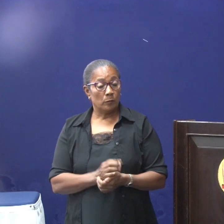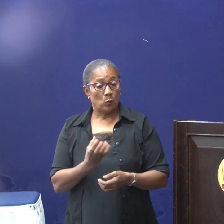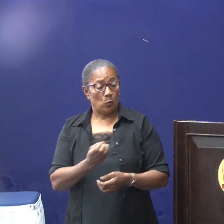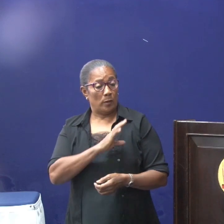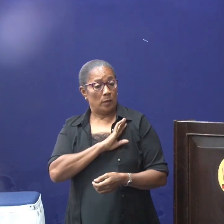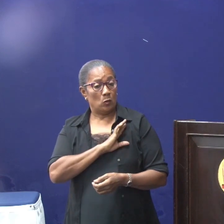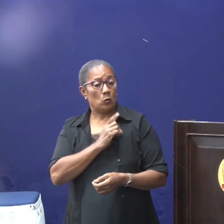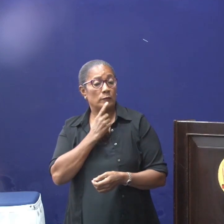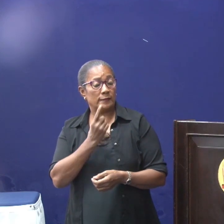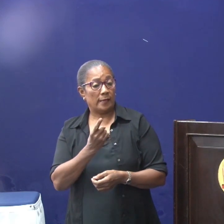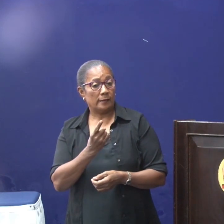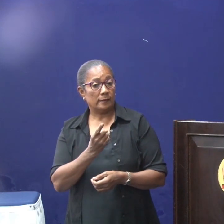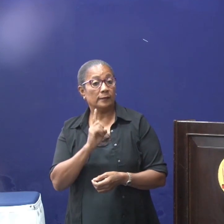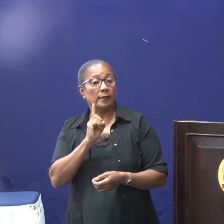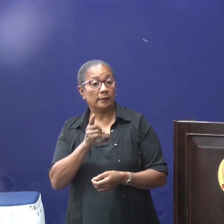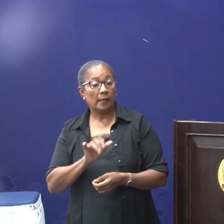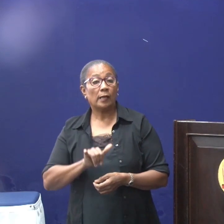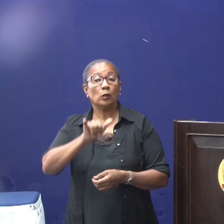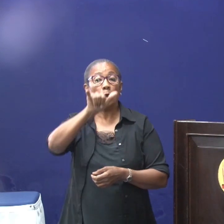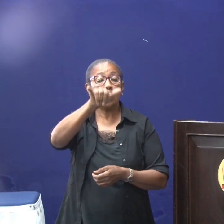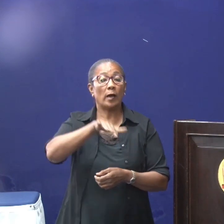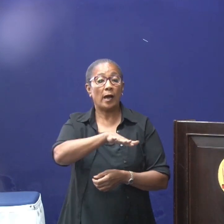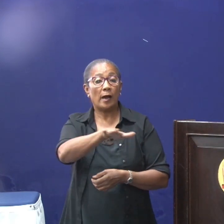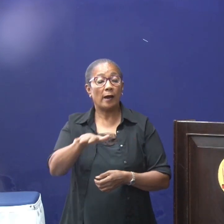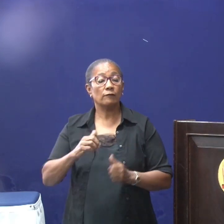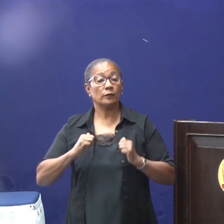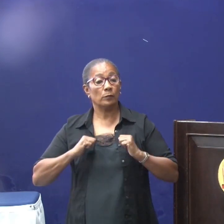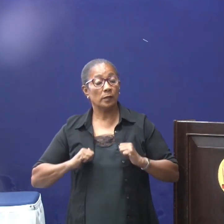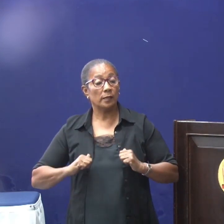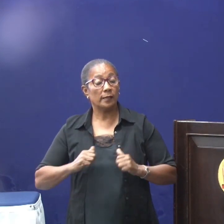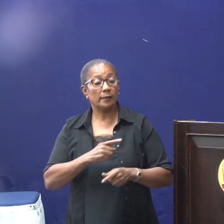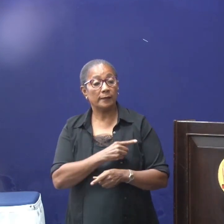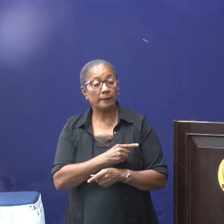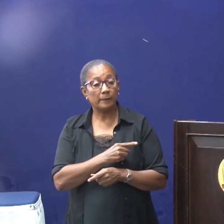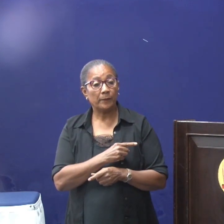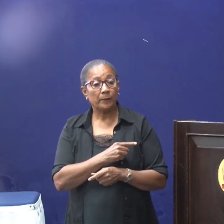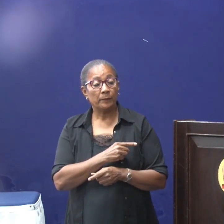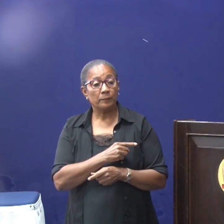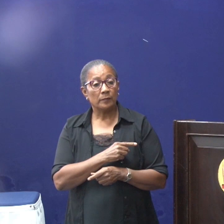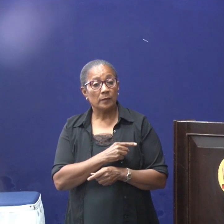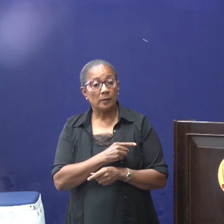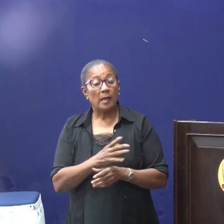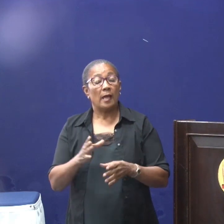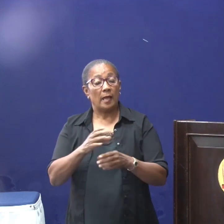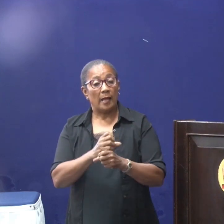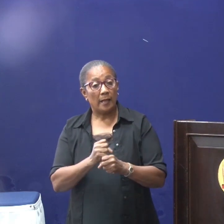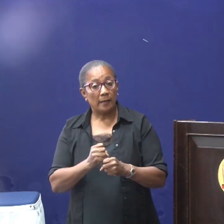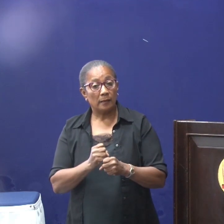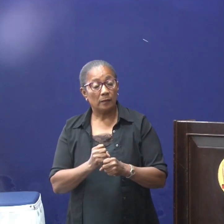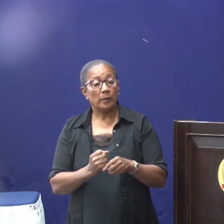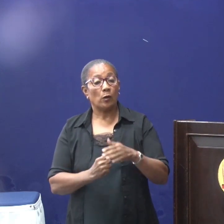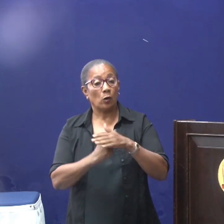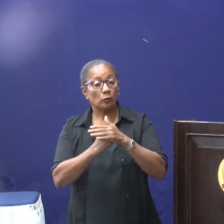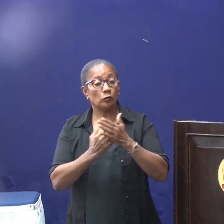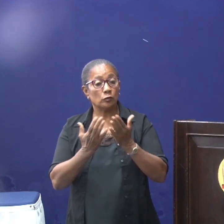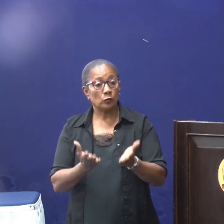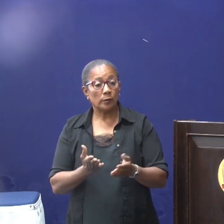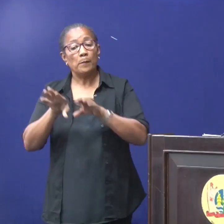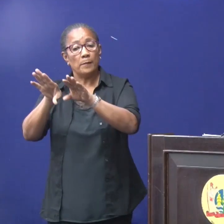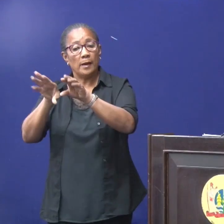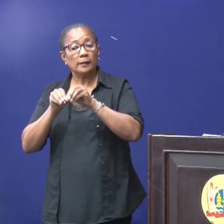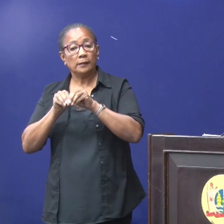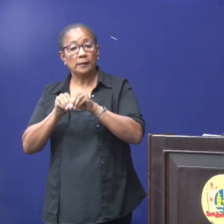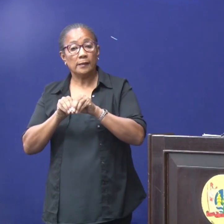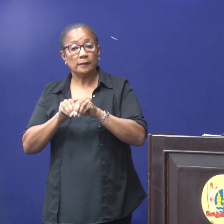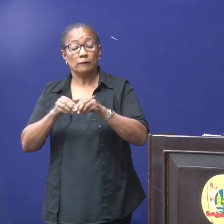Volksgezondheid gisteren mee op de dagelijkse persconferentie van de overheid. De bevindsman zegt dat het gaat om het medicament